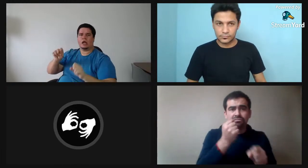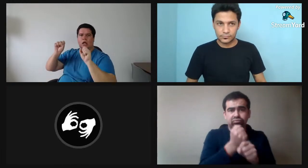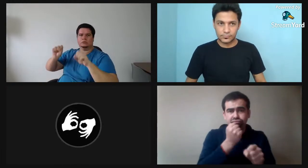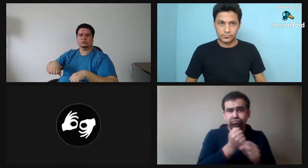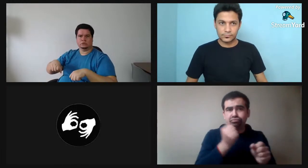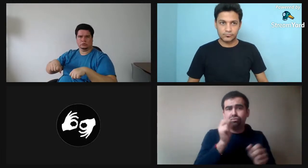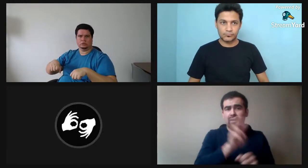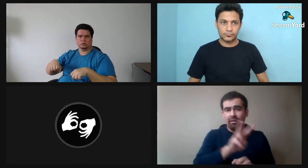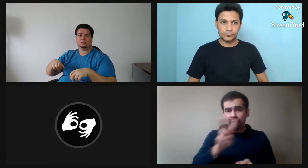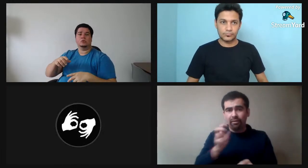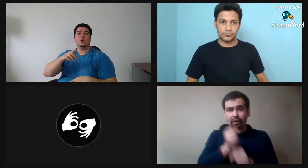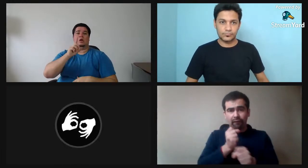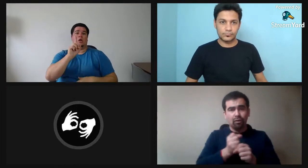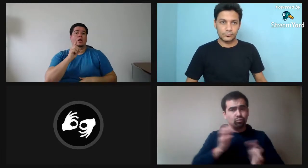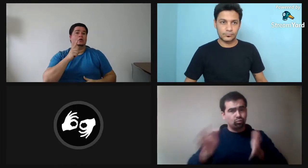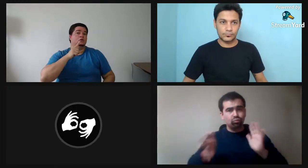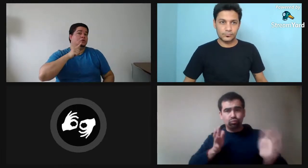en general.